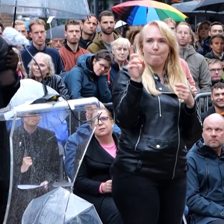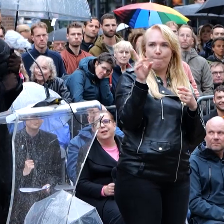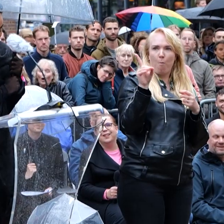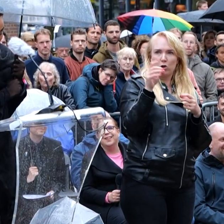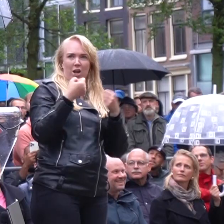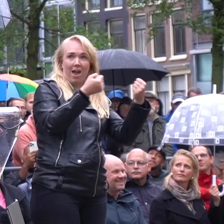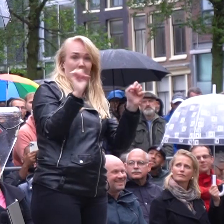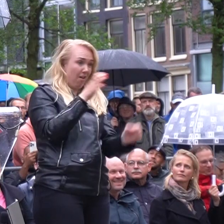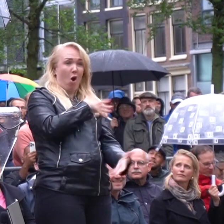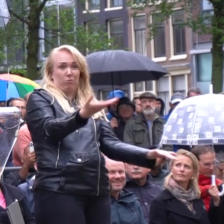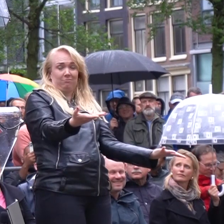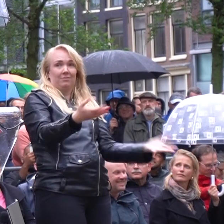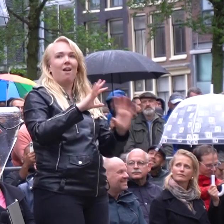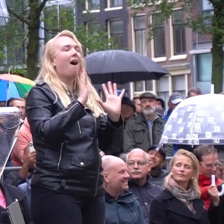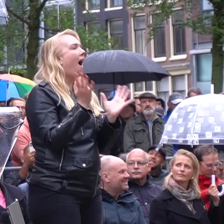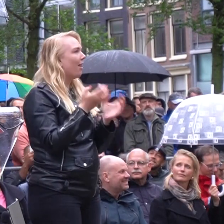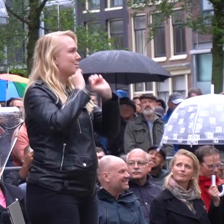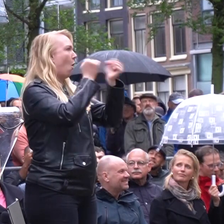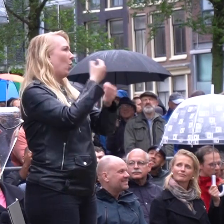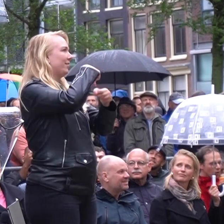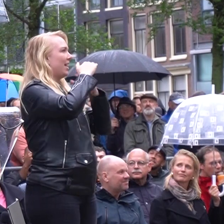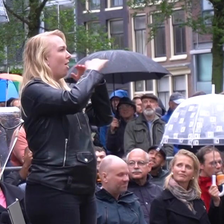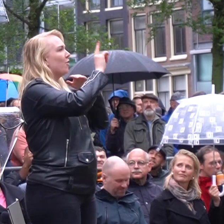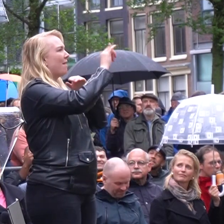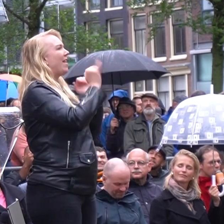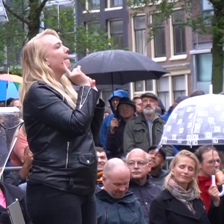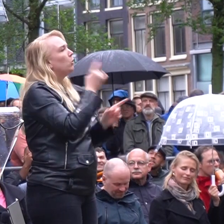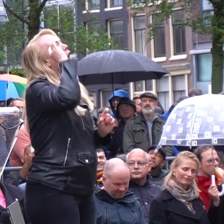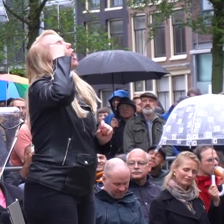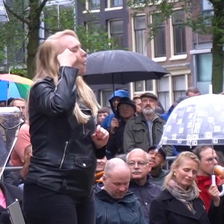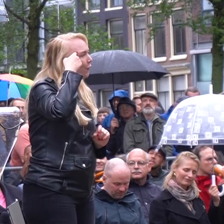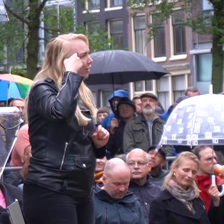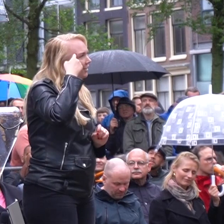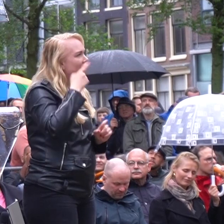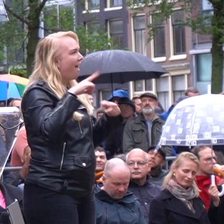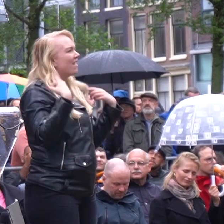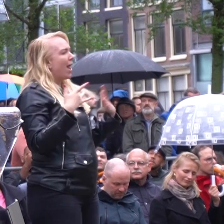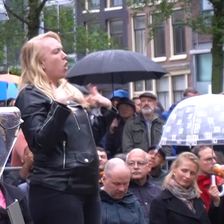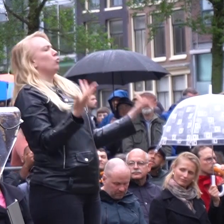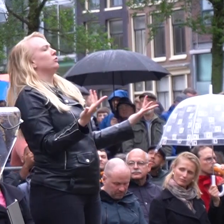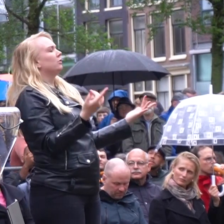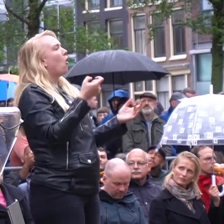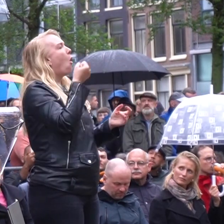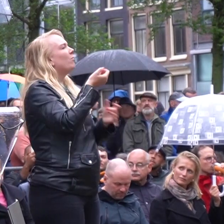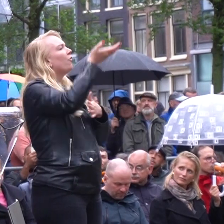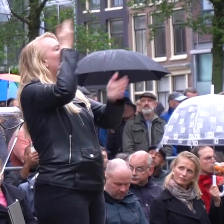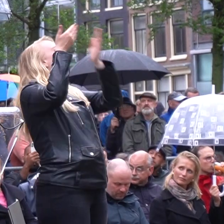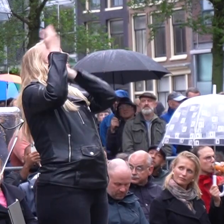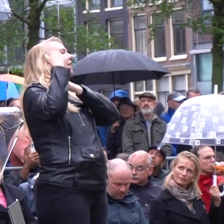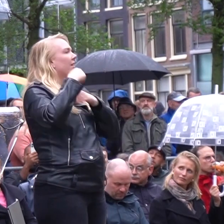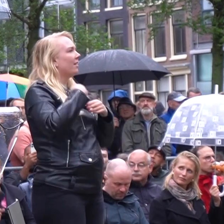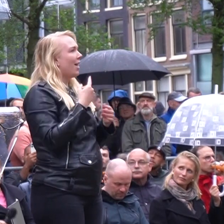ook. Alles is moeilijk in dit land, zolang je er maar in gelooft. En dat wij die luxe hebben in Nederland, is omdat er in het verleden